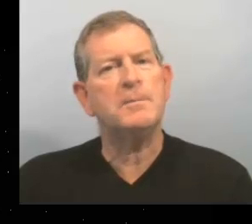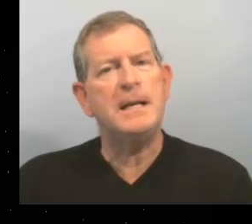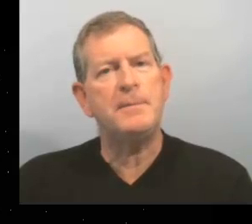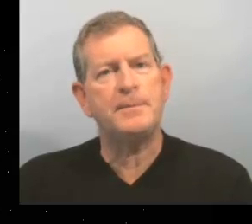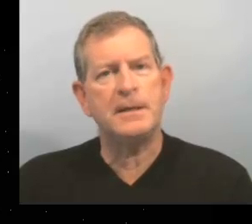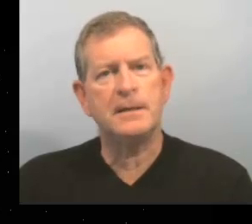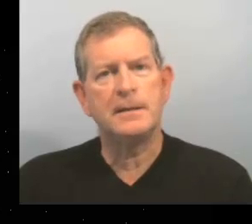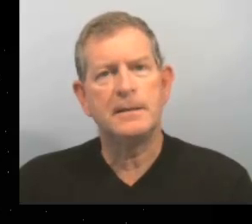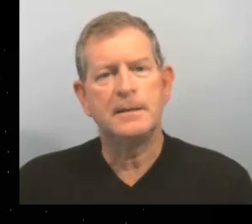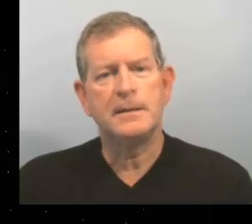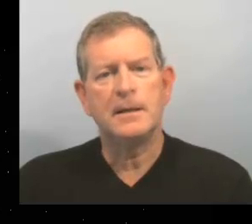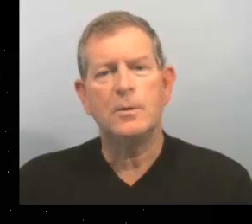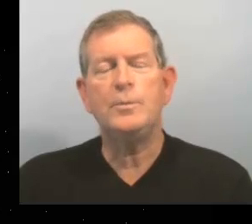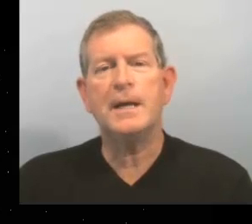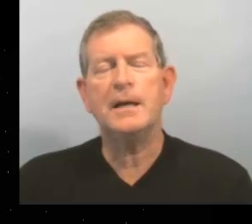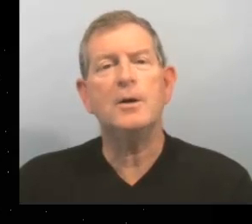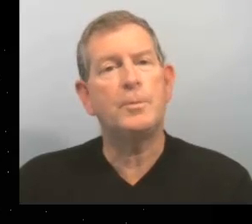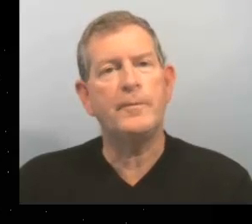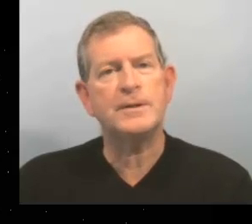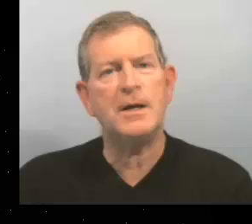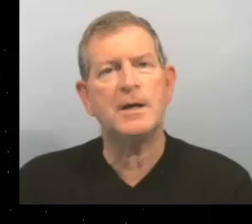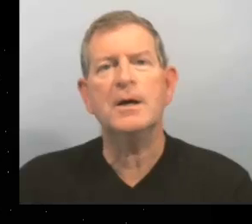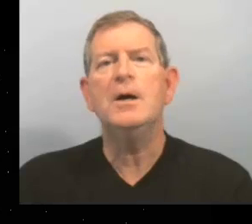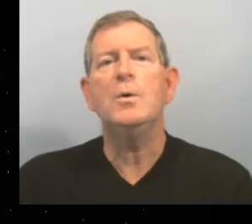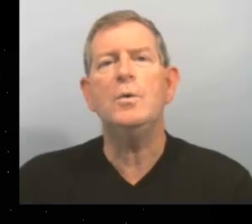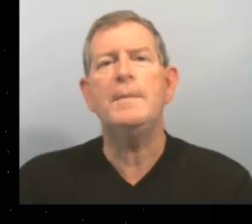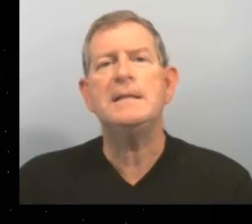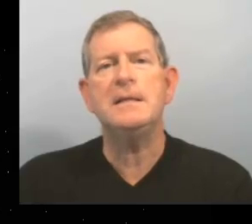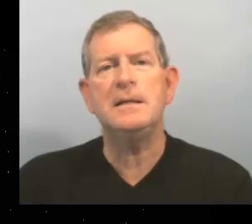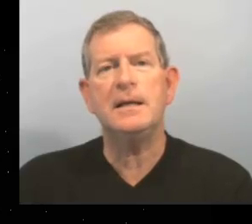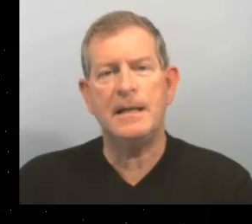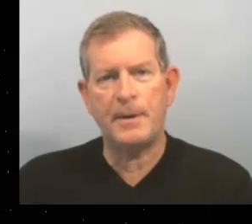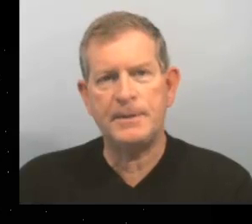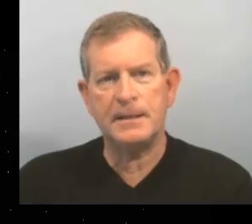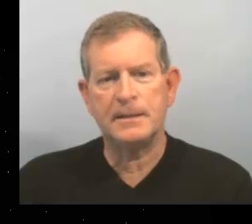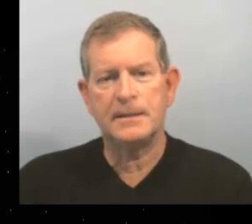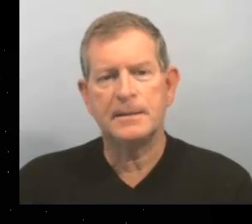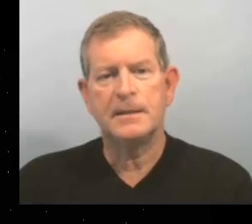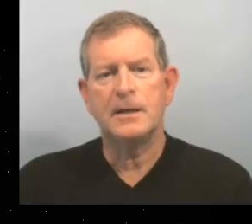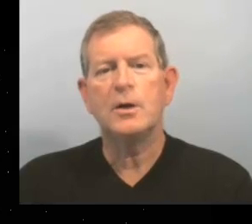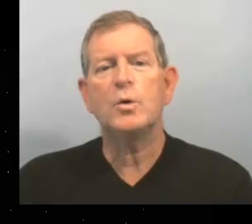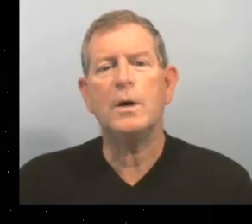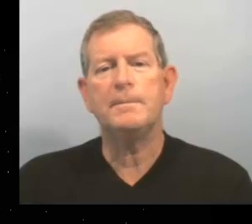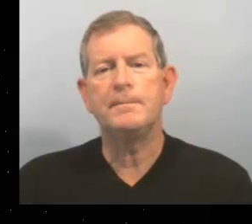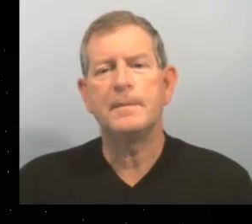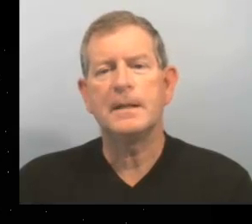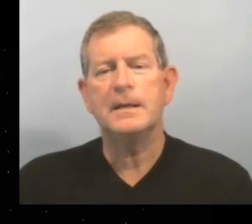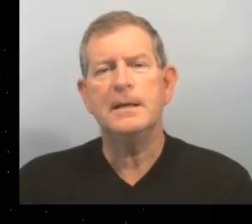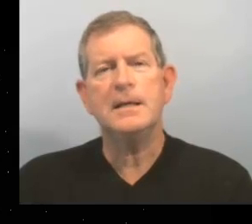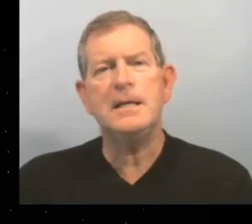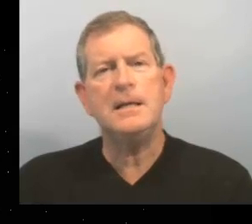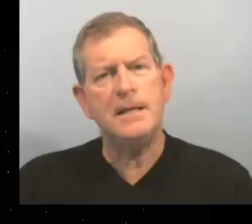professeur met les papiers ? Ou bien, le professeur, où met-il les papiers ? Trois